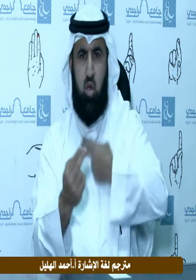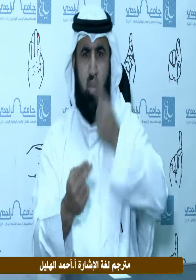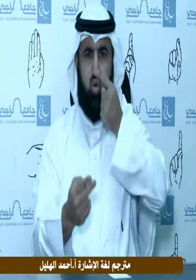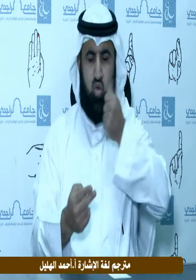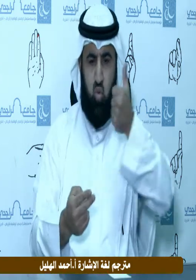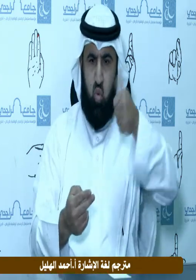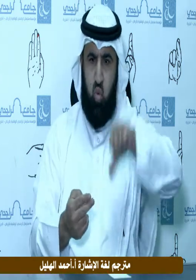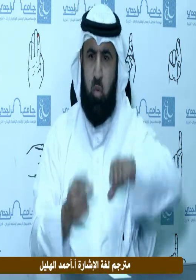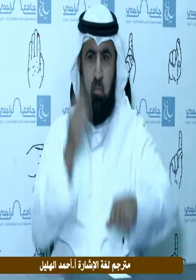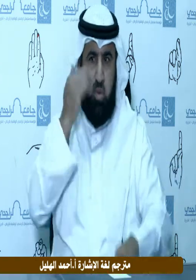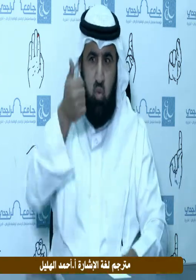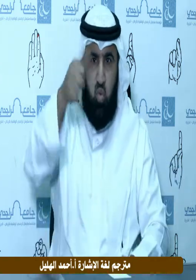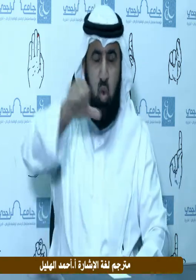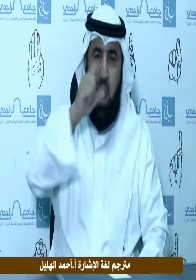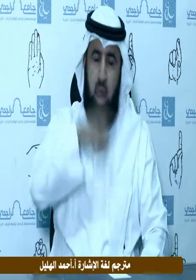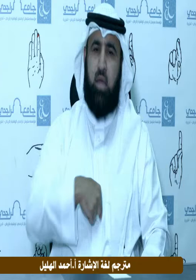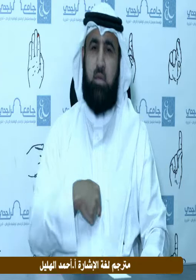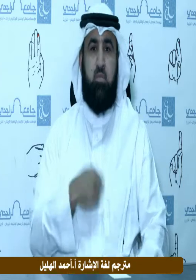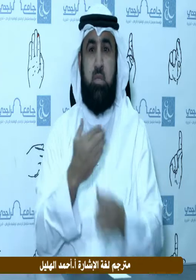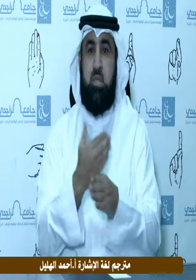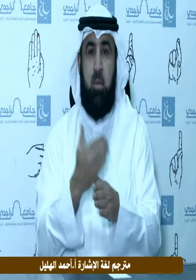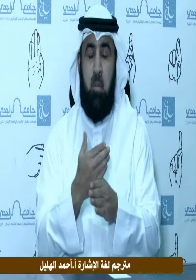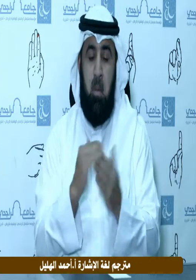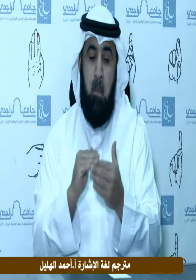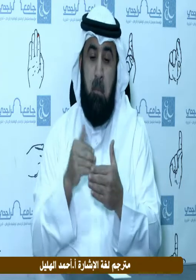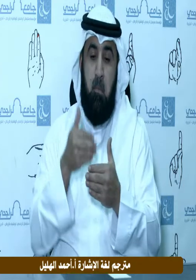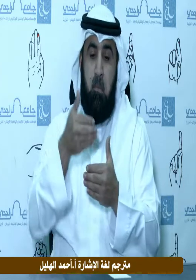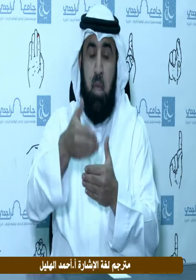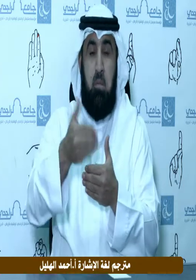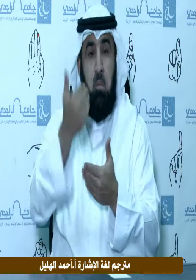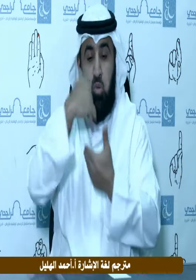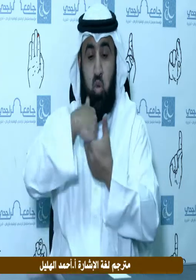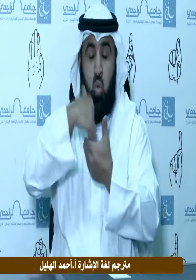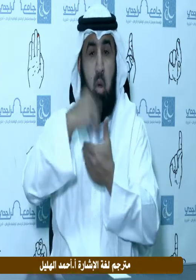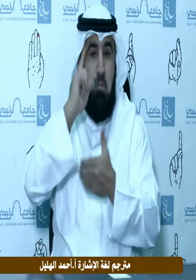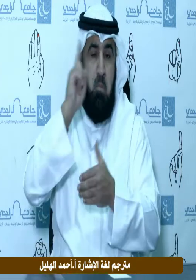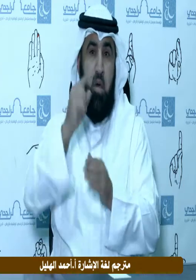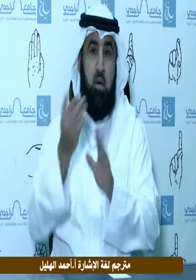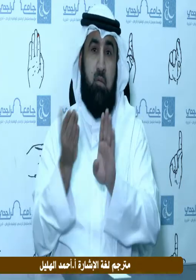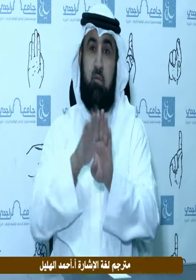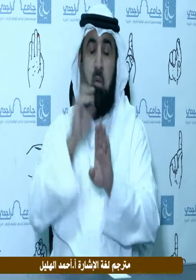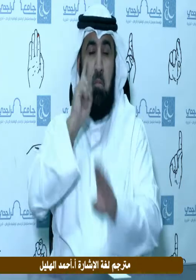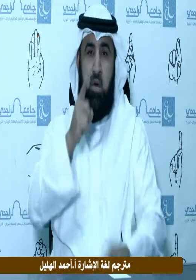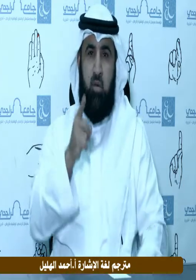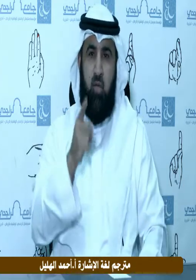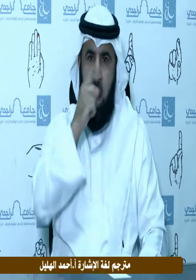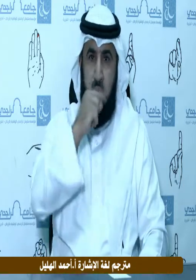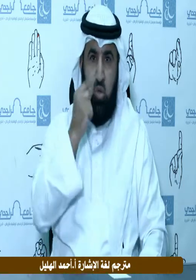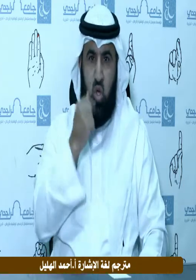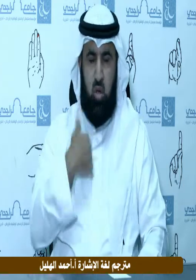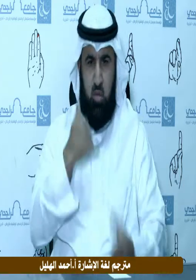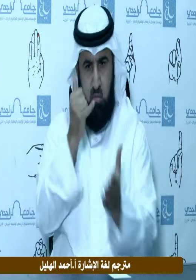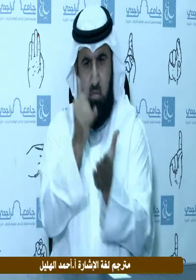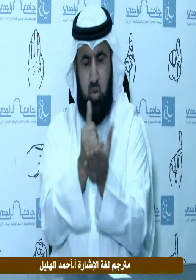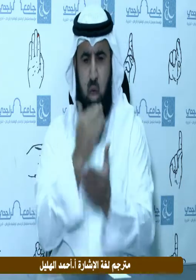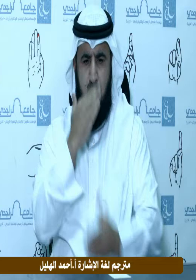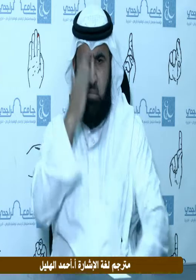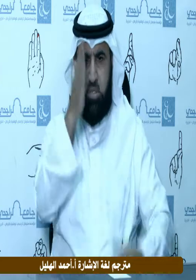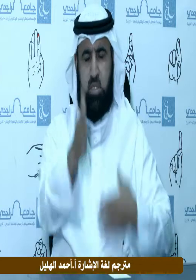لازم لمعرفة ما قد يخفى في أحدهما وعلى المسؤول الصدق